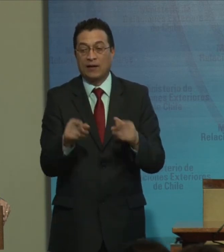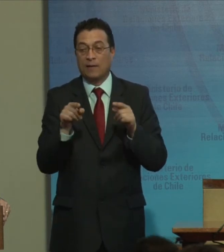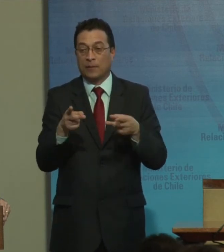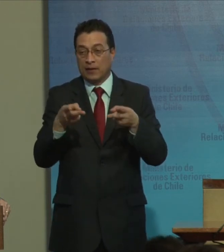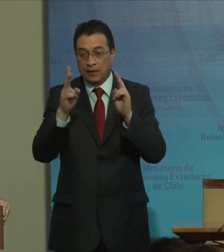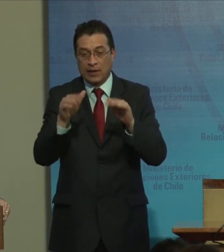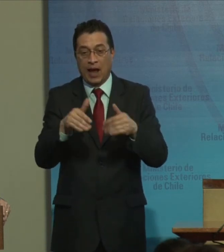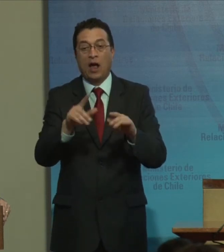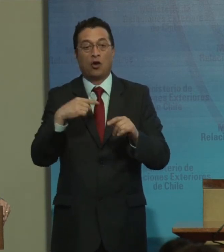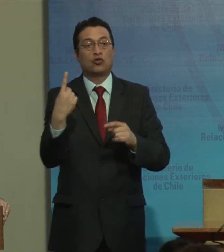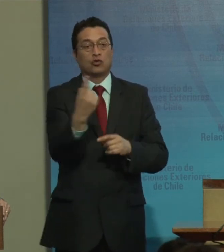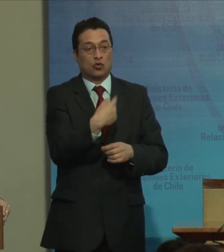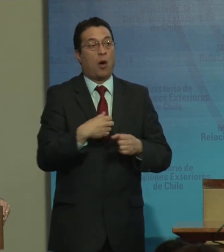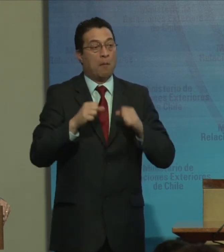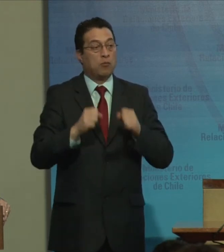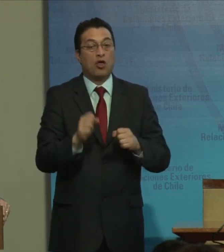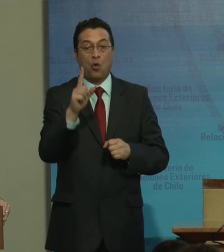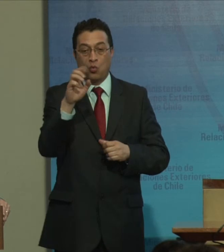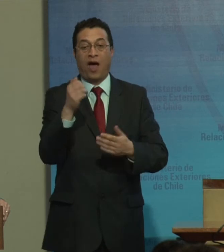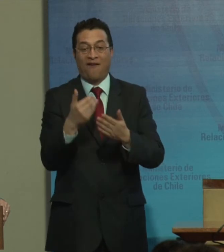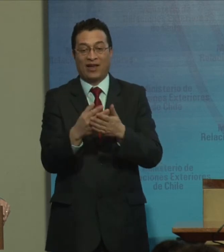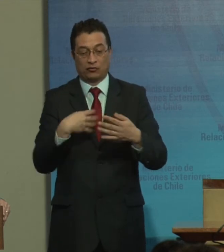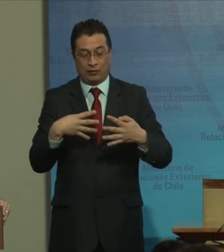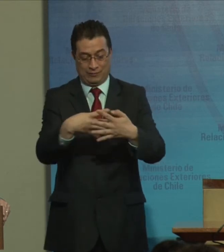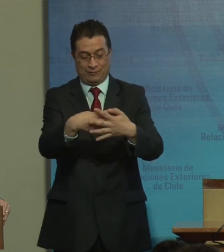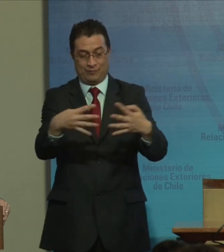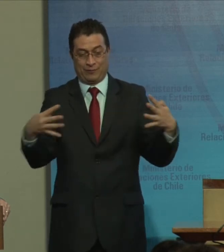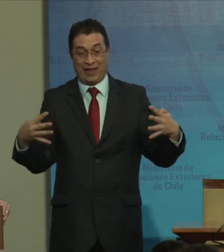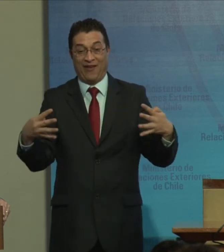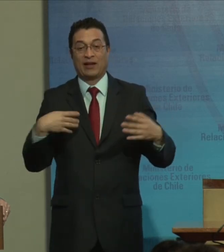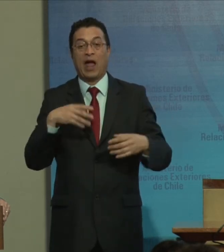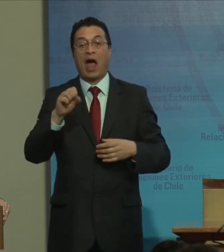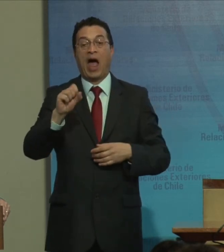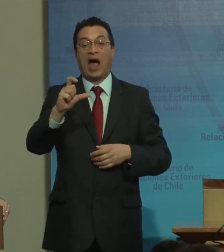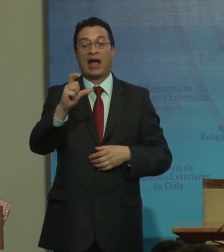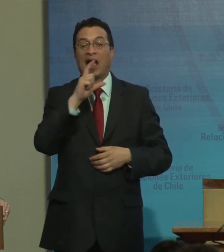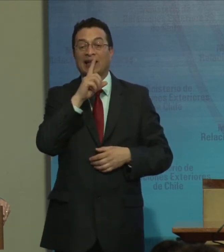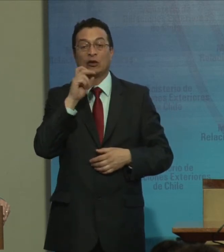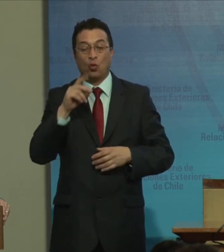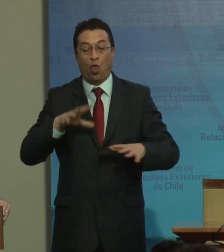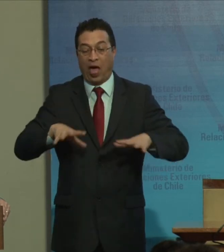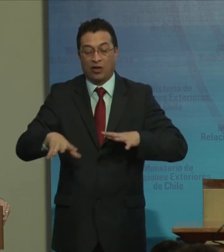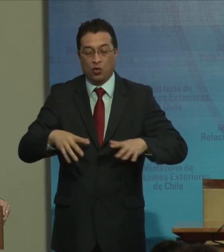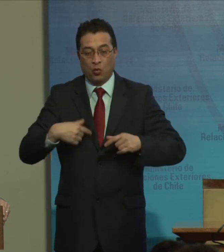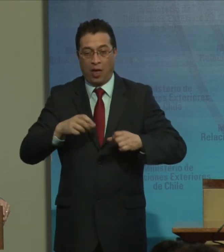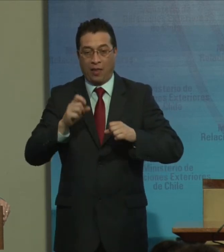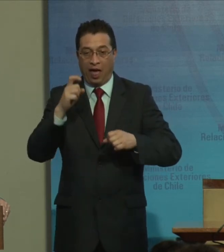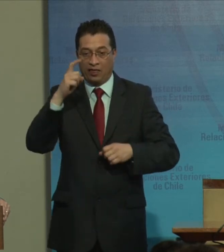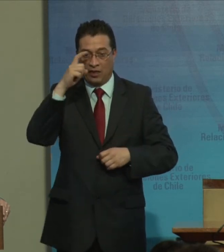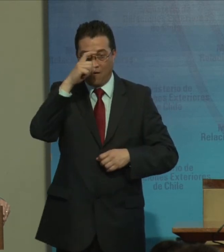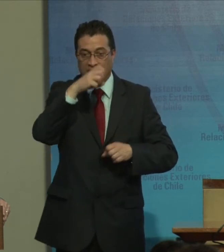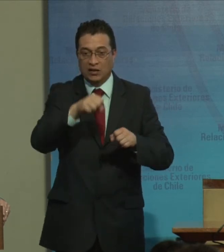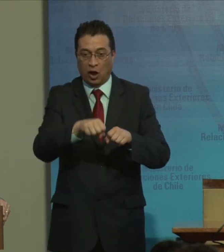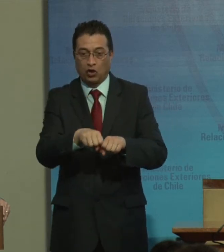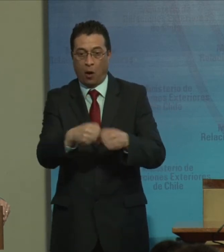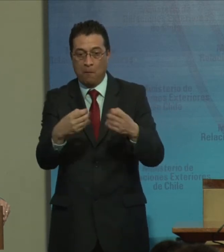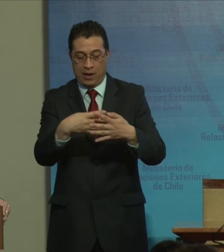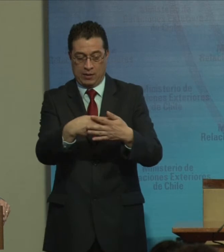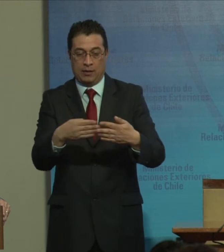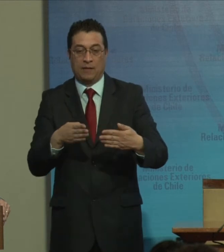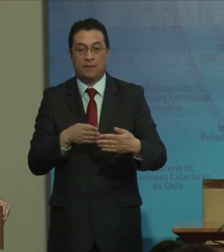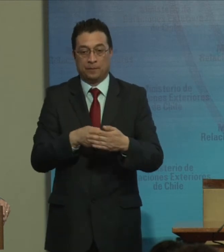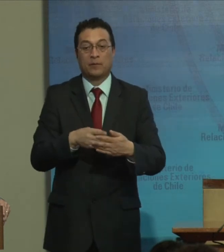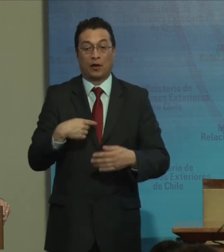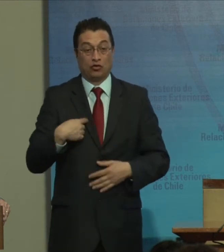nosotros mismos podamos ser alguna vez barrera actitudinal que son las más difíciles de romper. Eso es decir